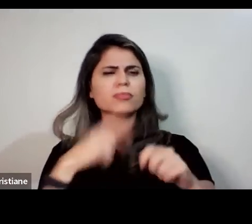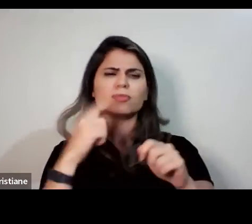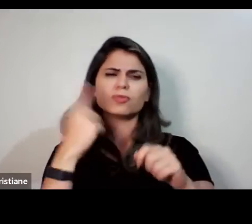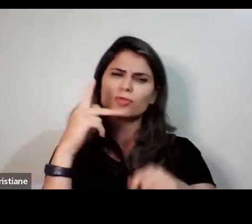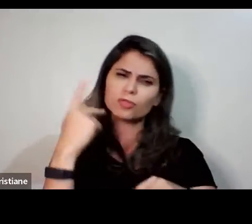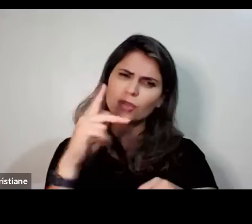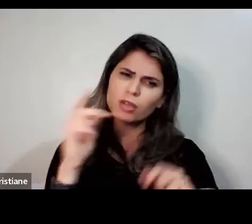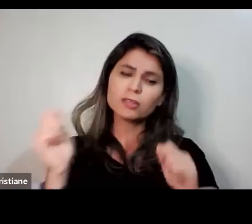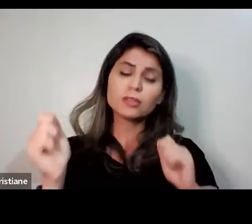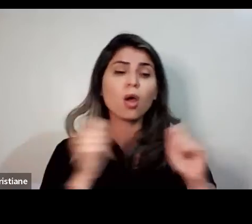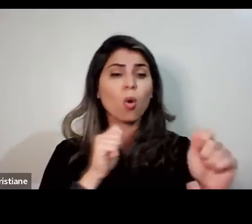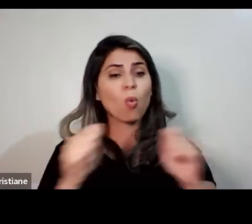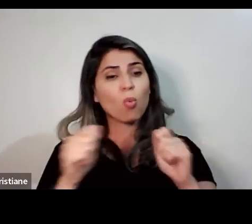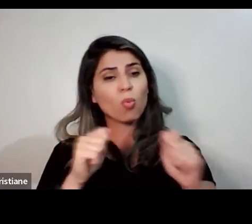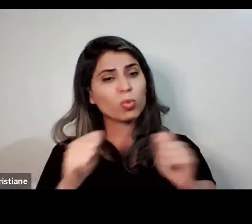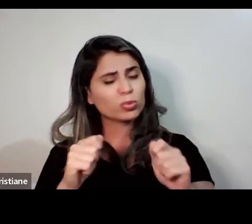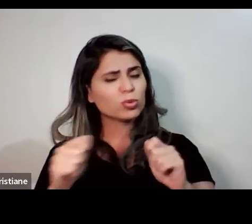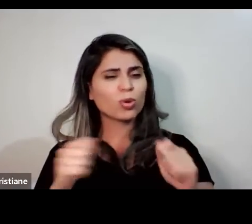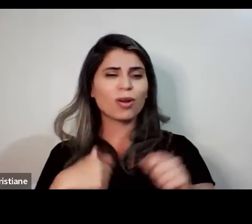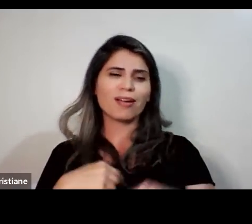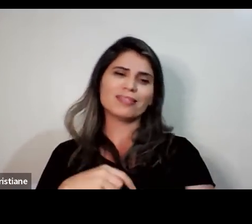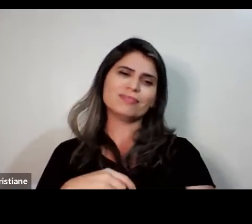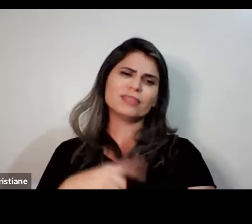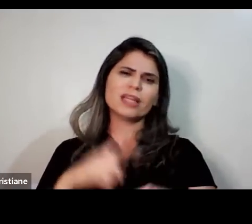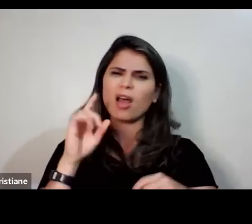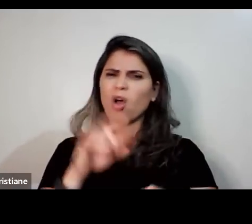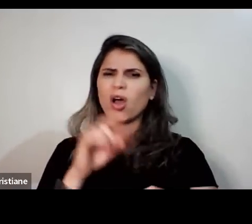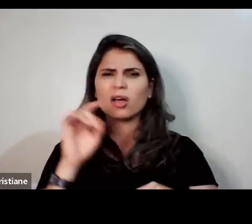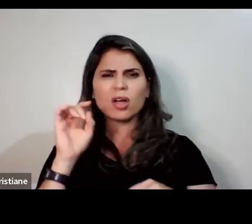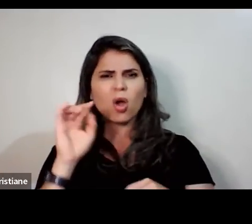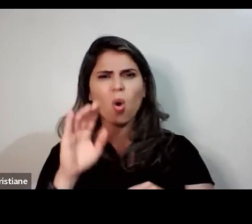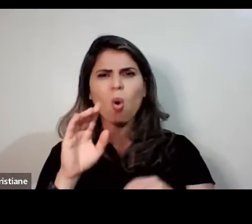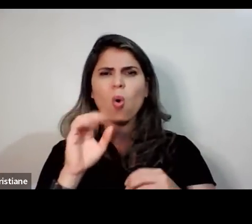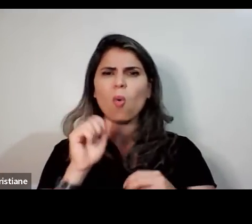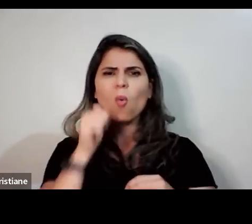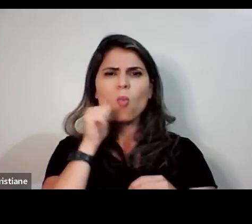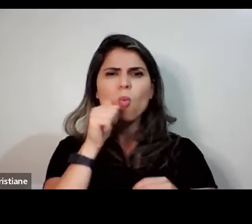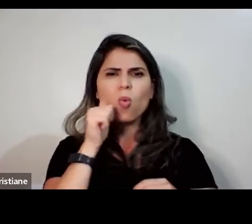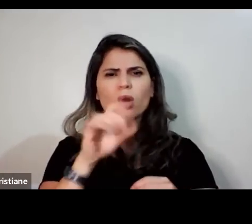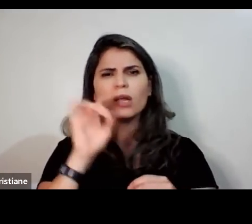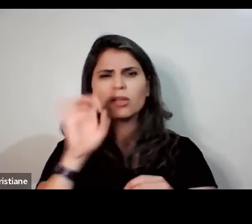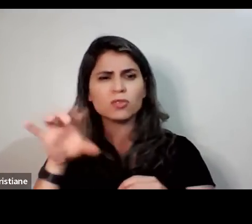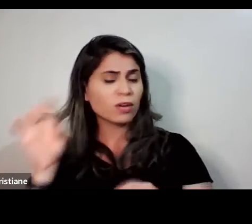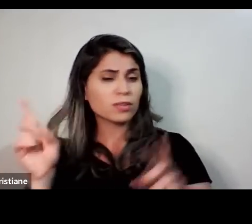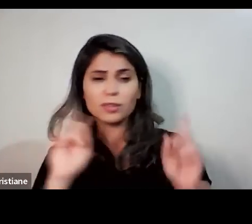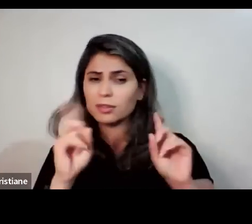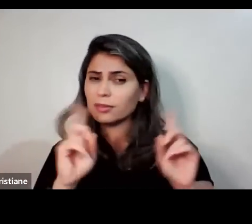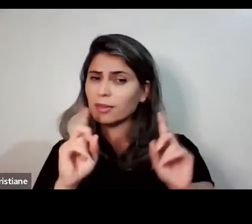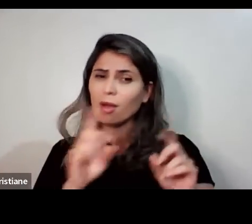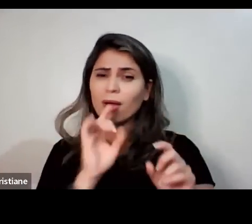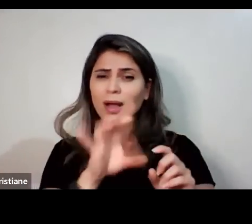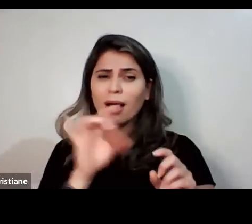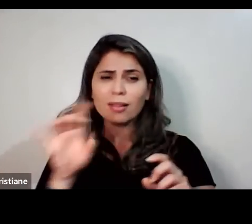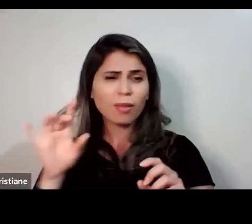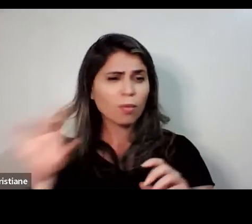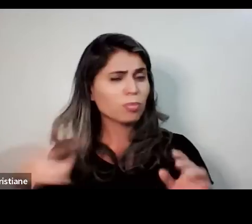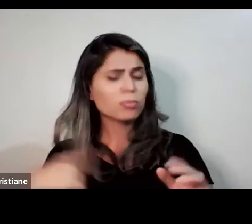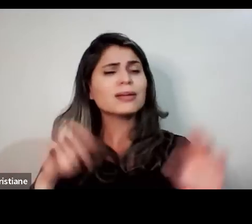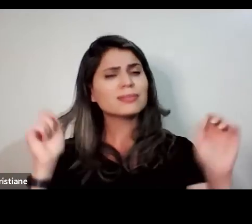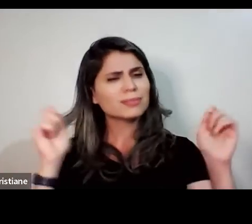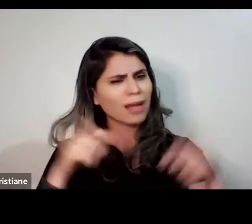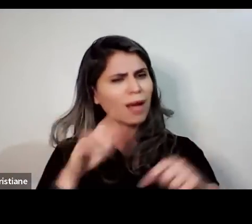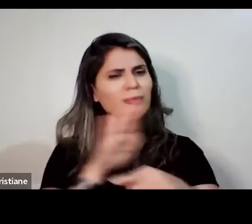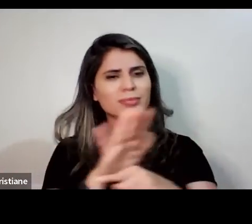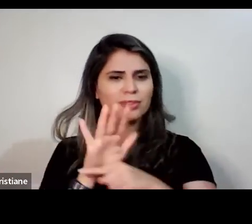outra, todas as mulheres podem ter qualidade de vida fazendo uso desse projeto. Ô, Marta, quer acrescentar algo?